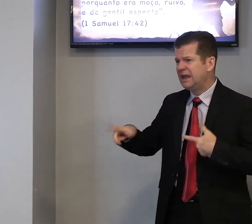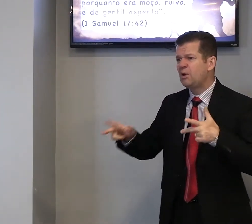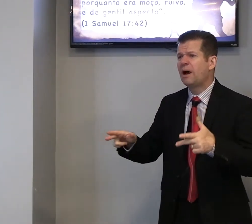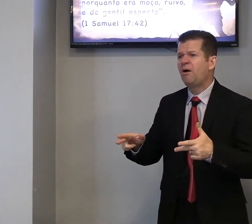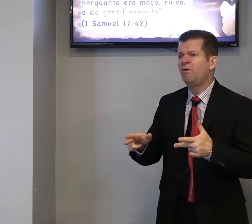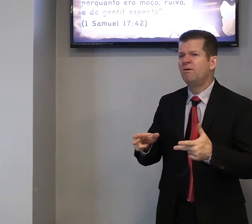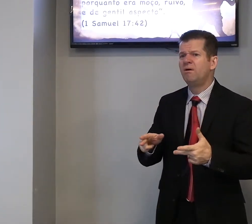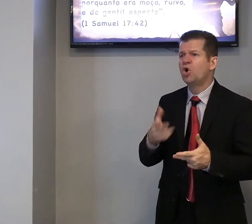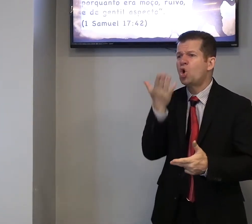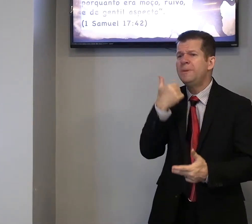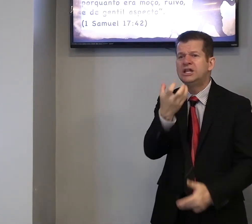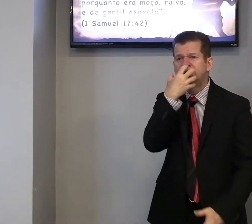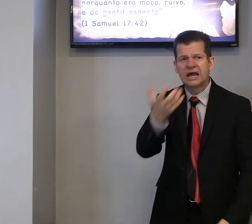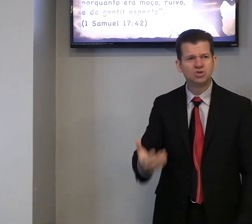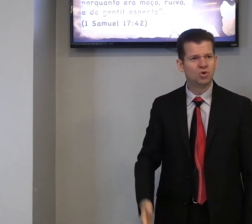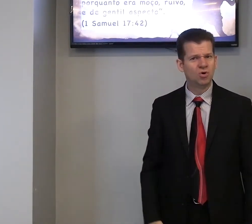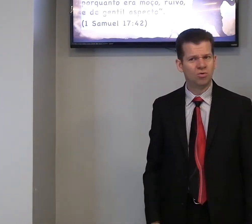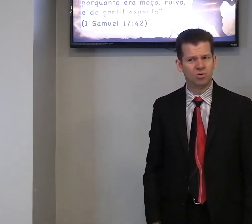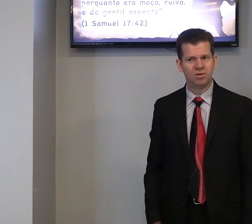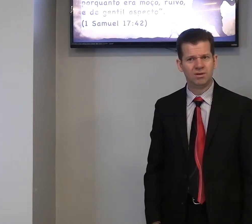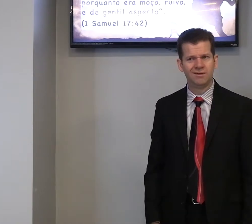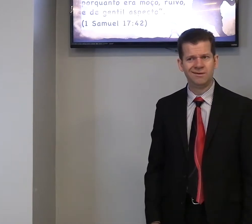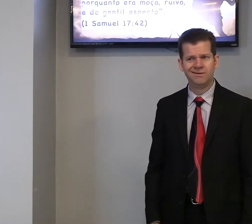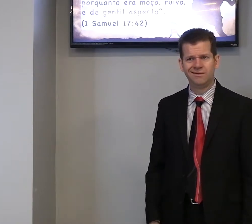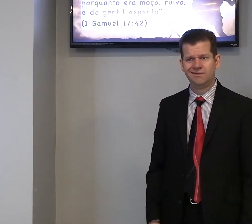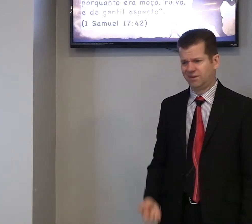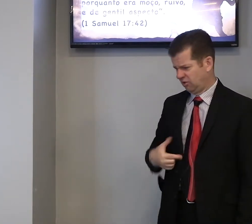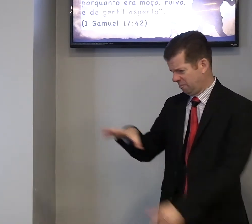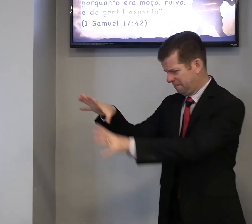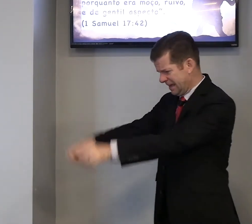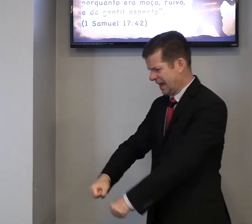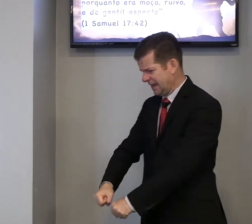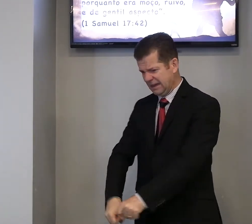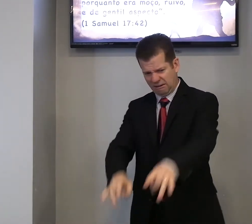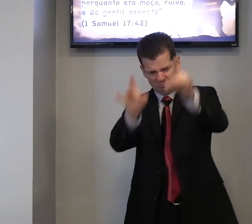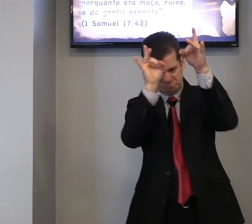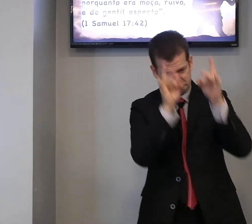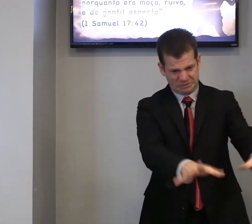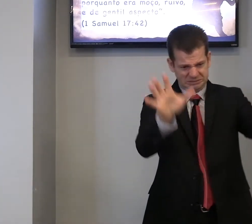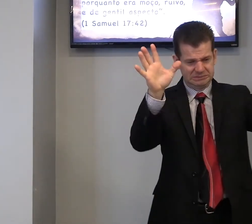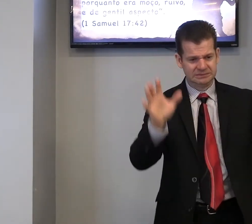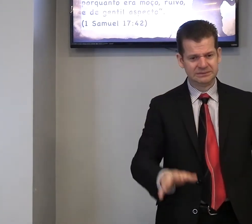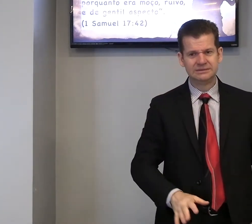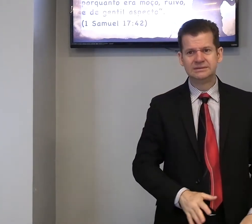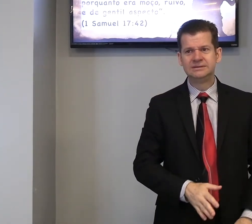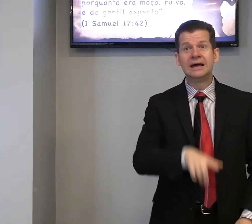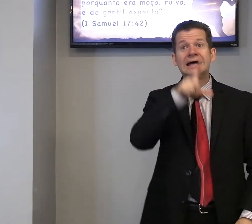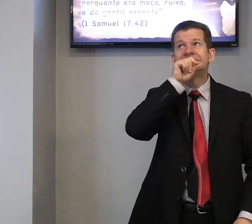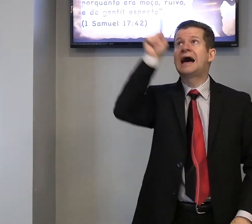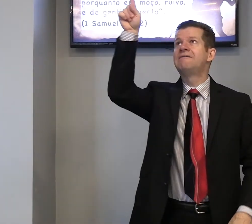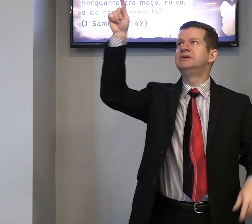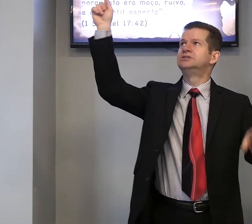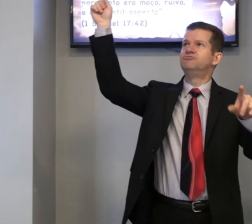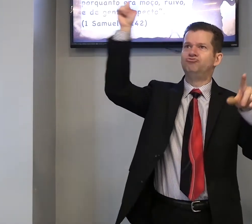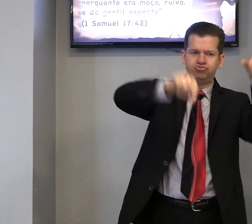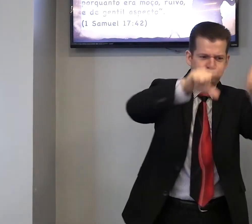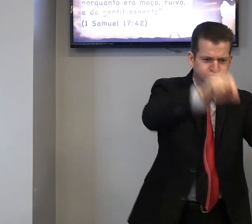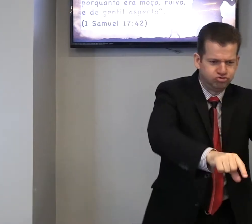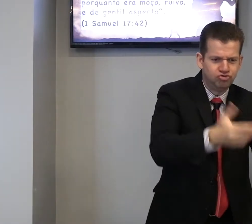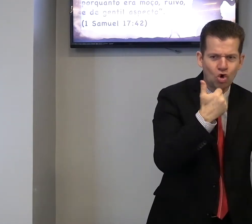ele é igual, comida de cachorro, eu vou pegar ele, as aves, vão